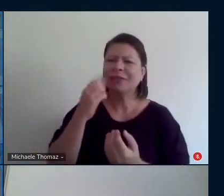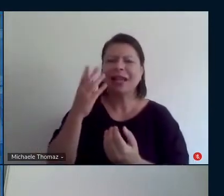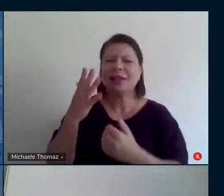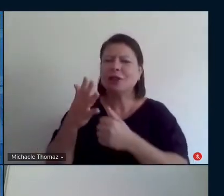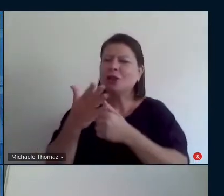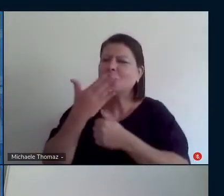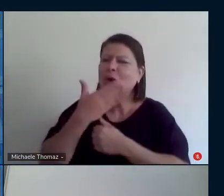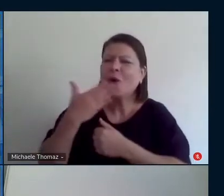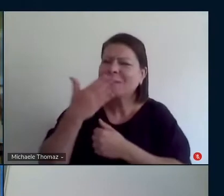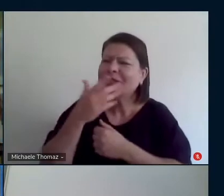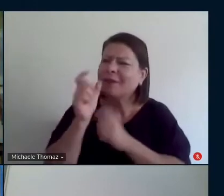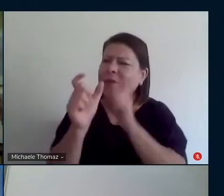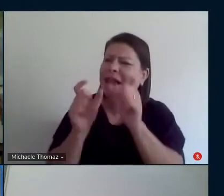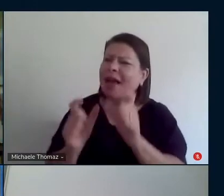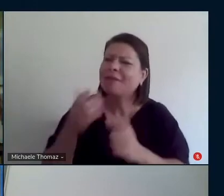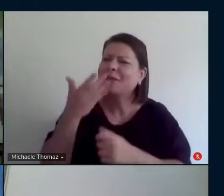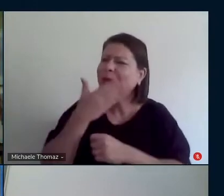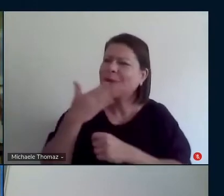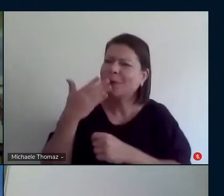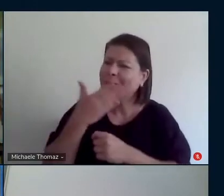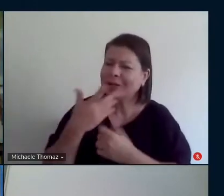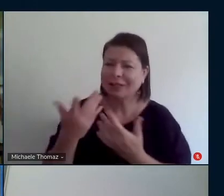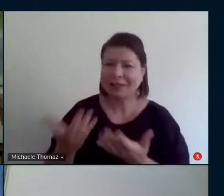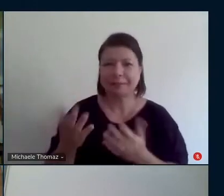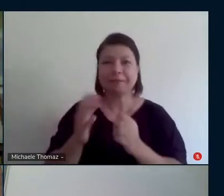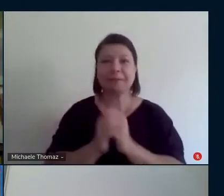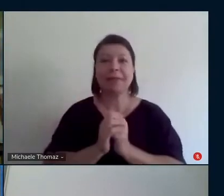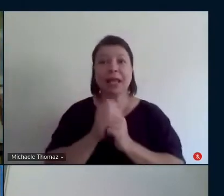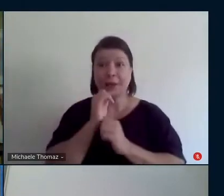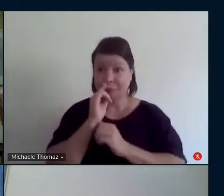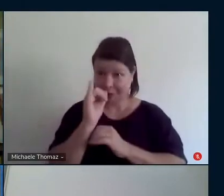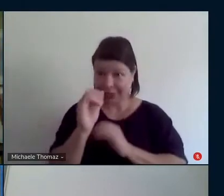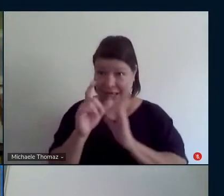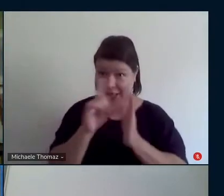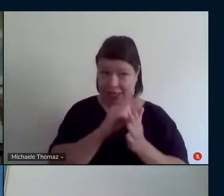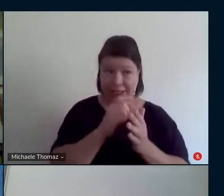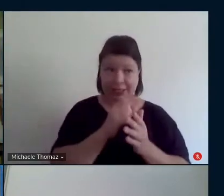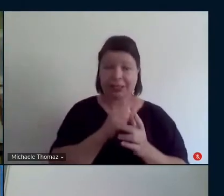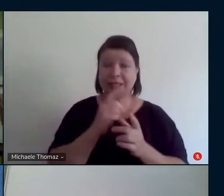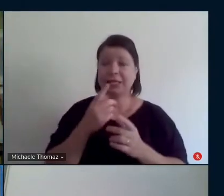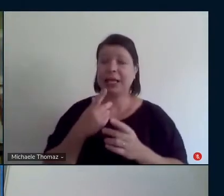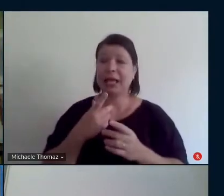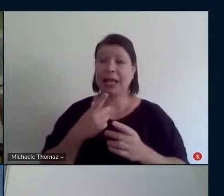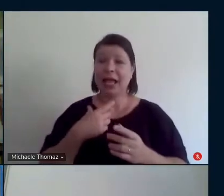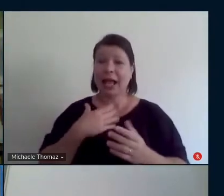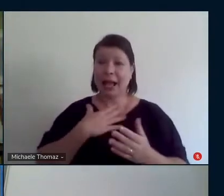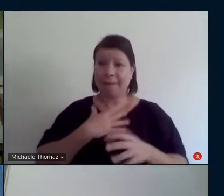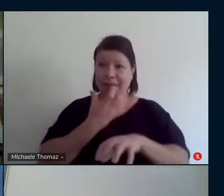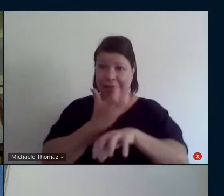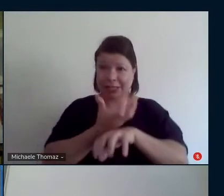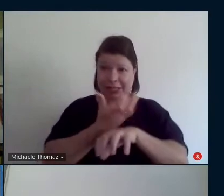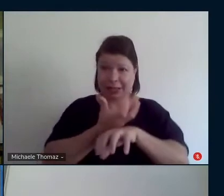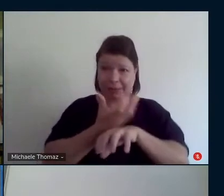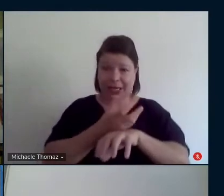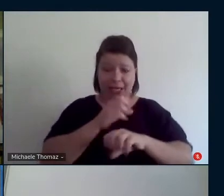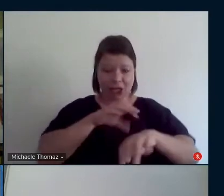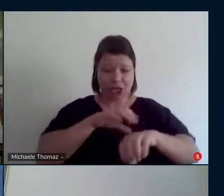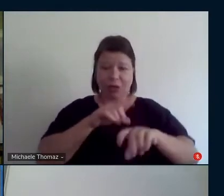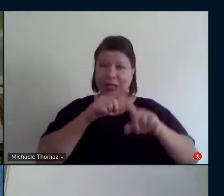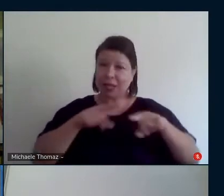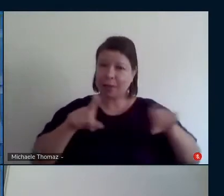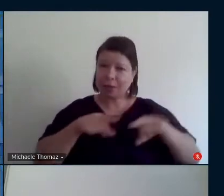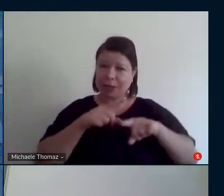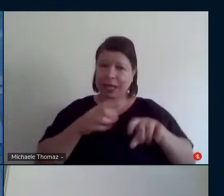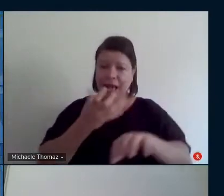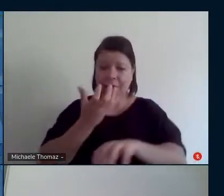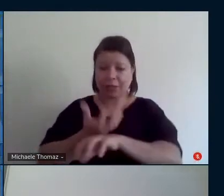eu vou te dizer uma coisa antes de passar pra Tati eu entregaria minha disciplina de educação musical e minha disciplina de psicologia